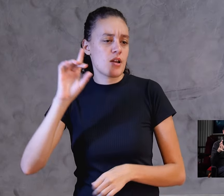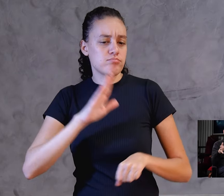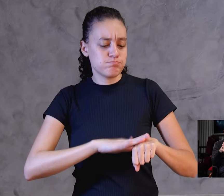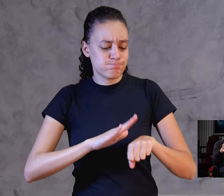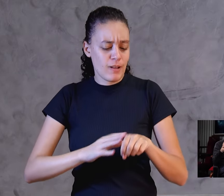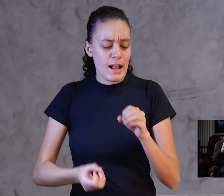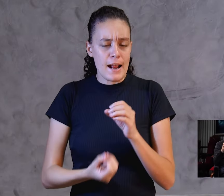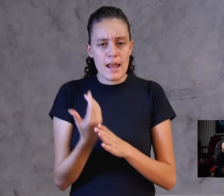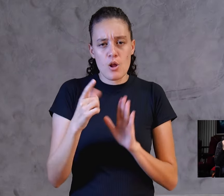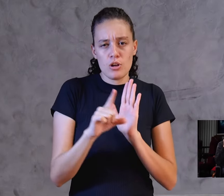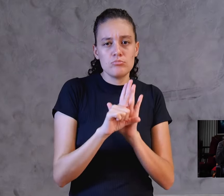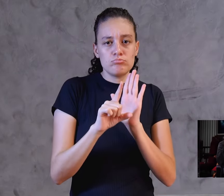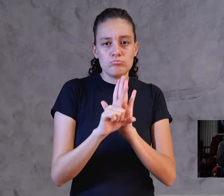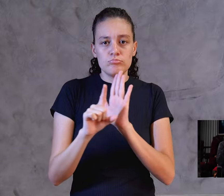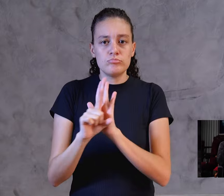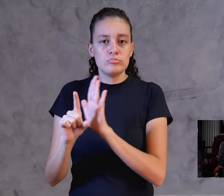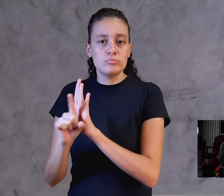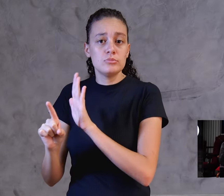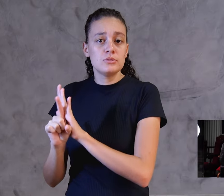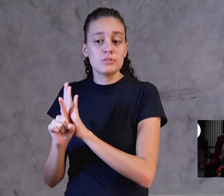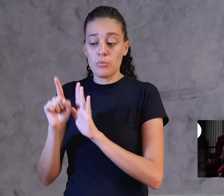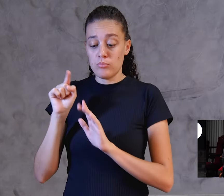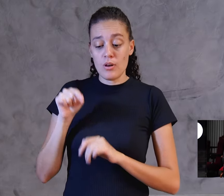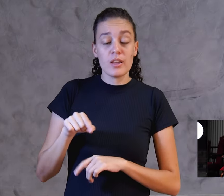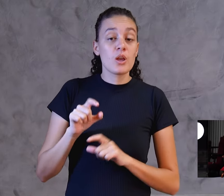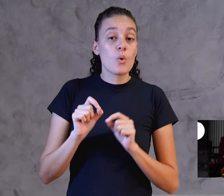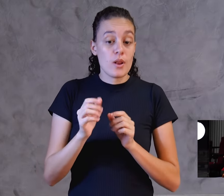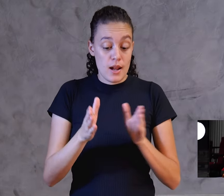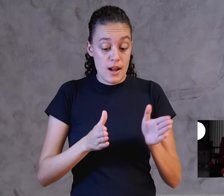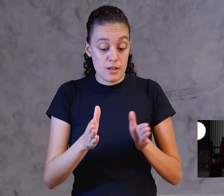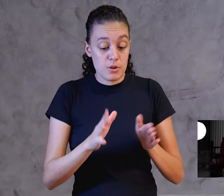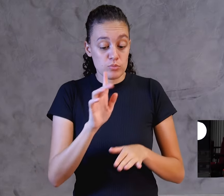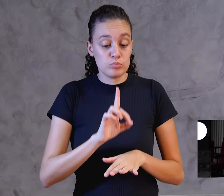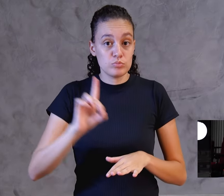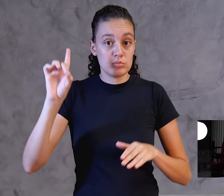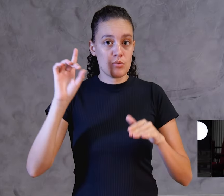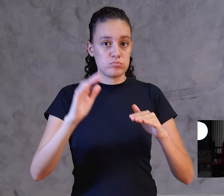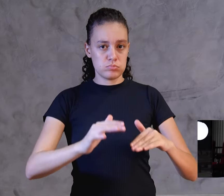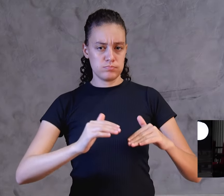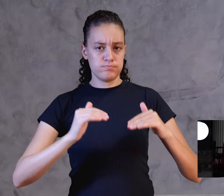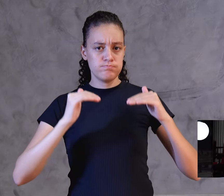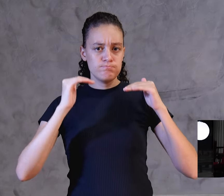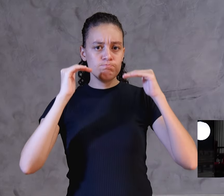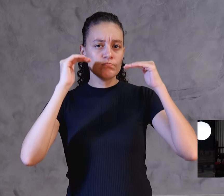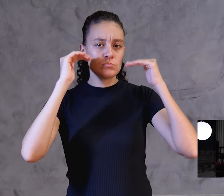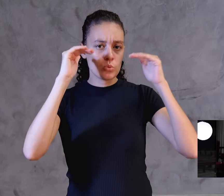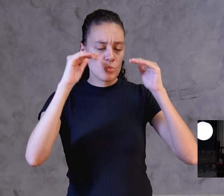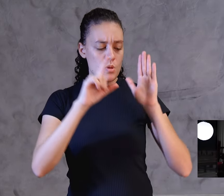leis ali, ali está um Deus sobre todos, criando todas as coisas,